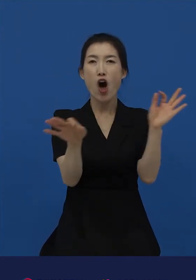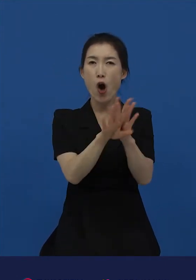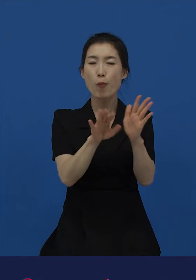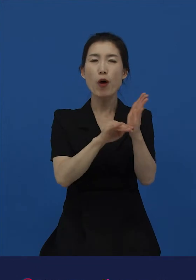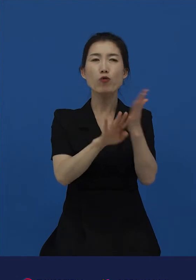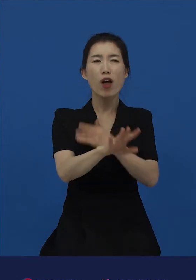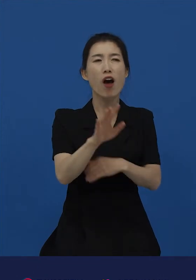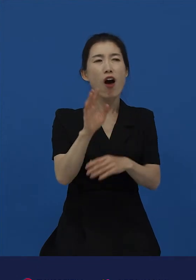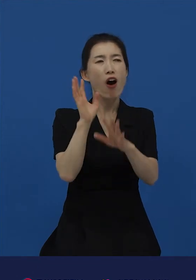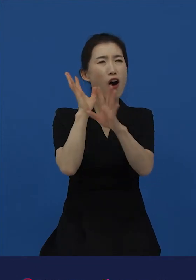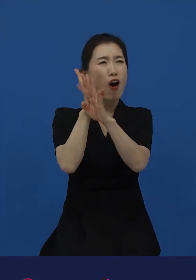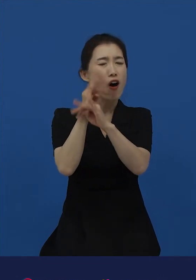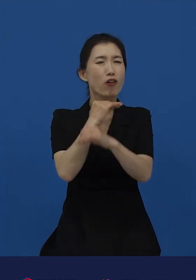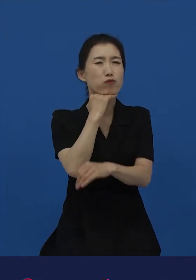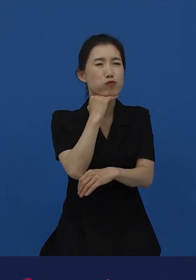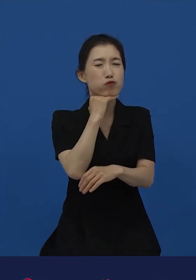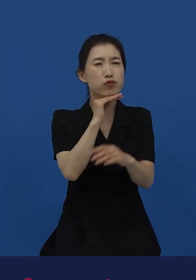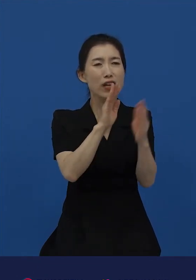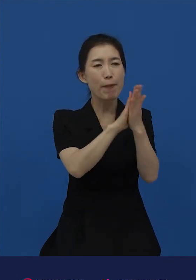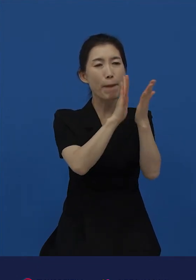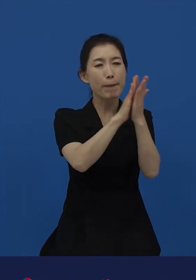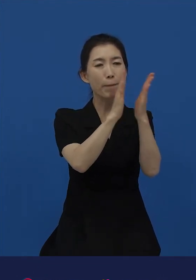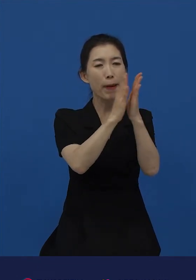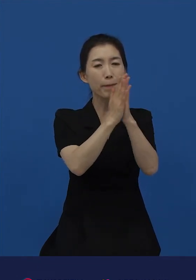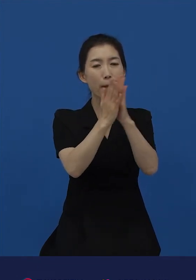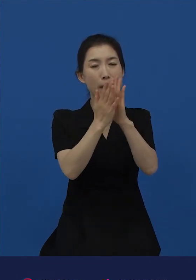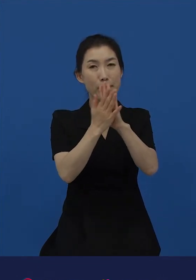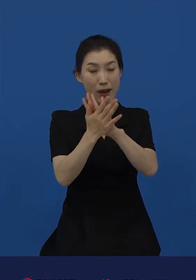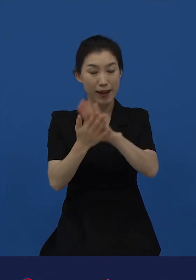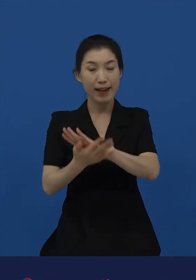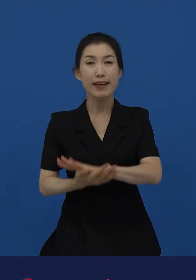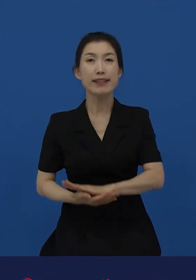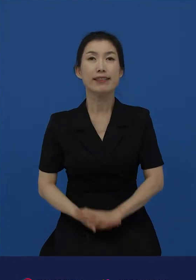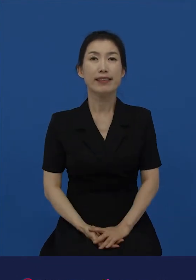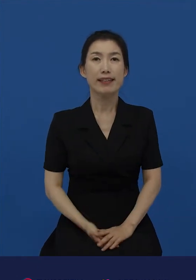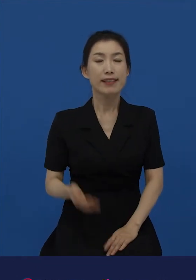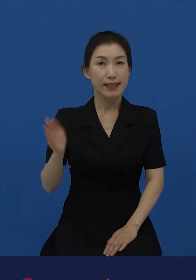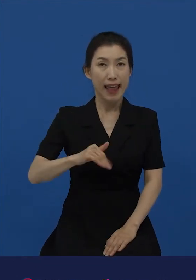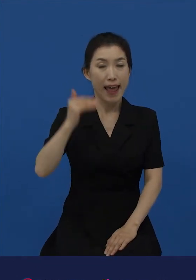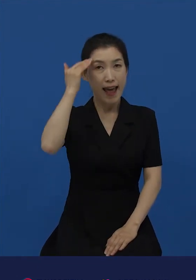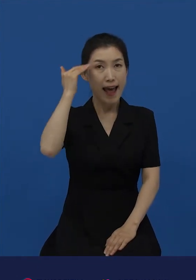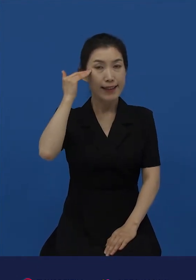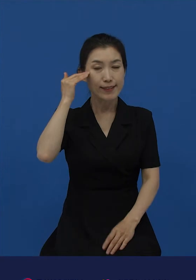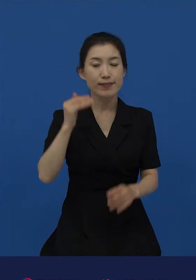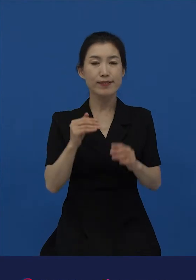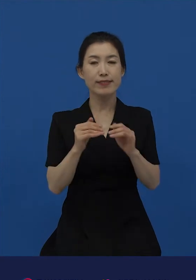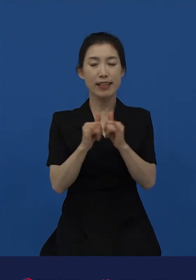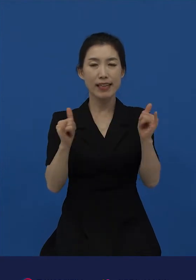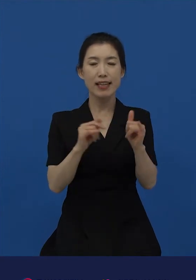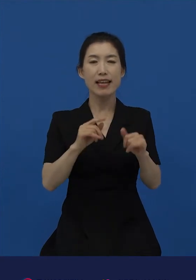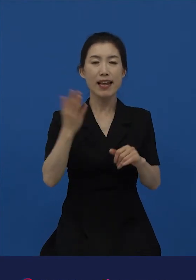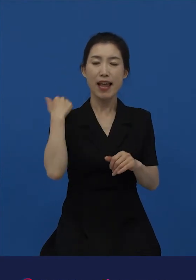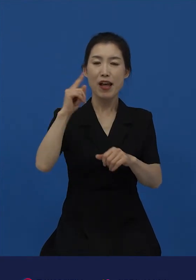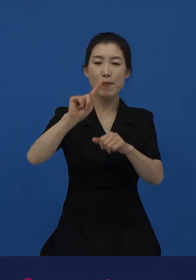신분제의 그늘이 말에 존재했었죠. 하지만 한국어 사용자들은 지난 130년 동안